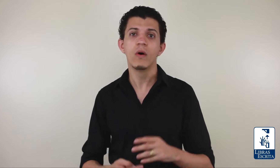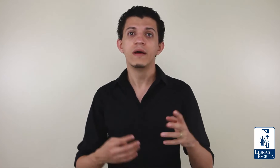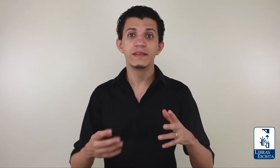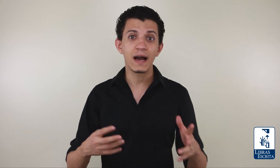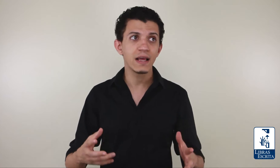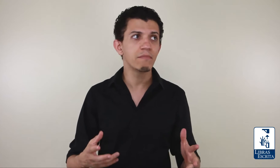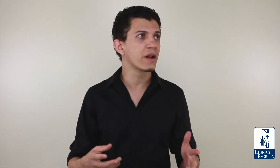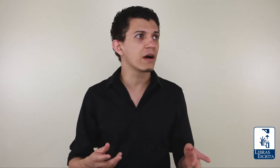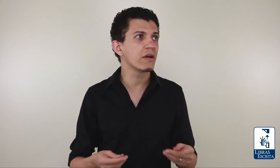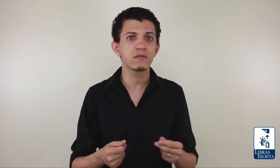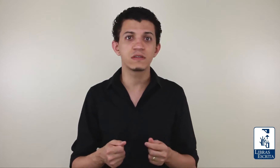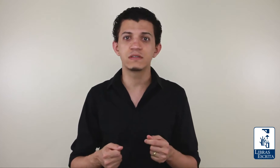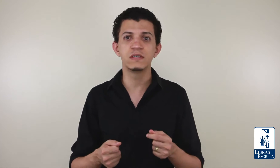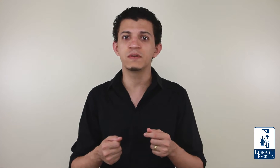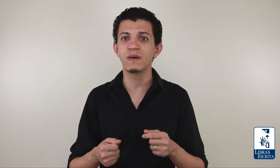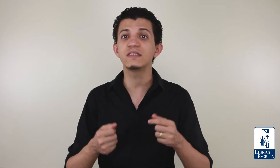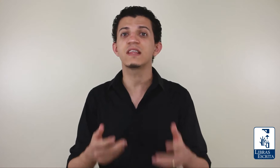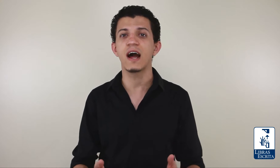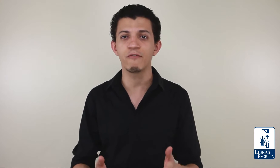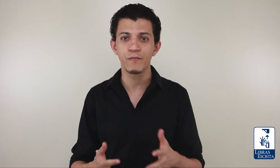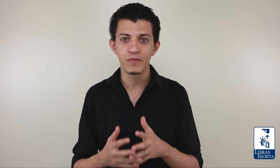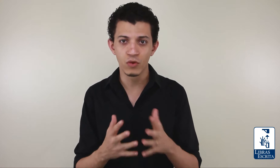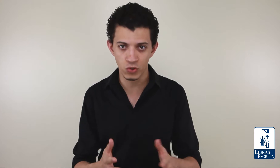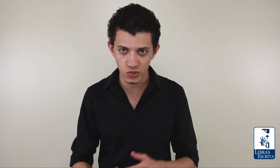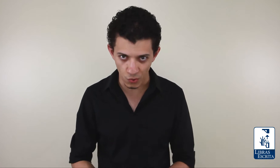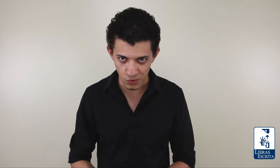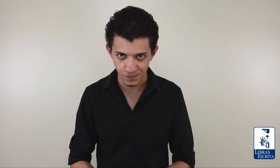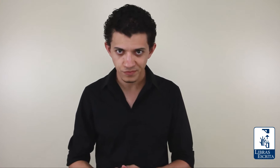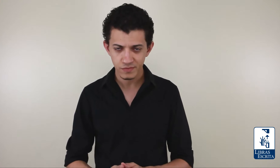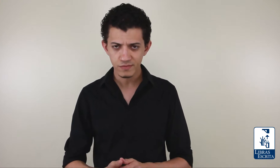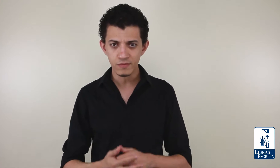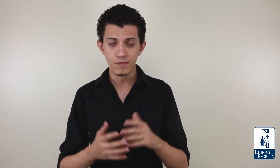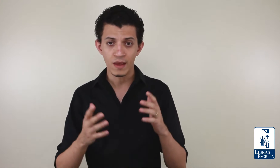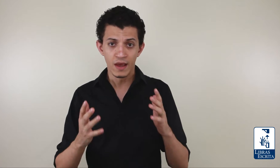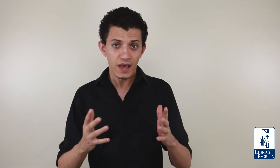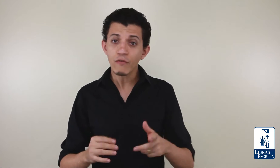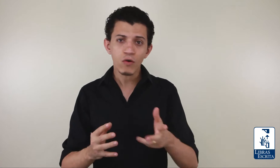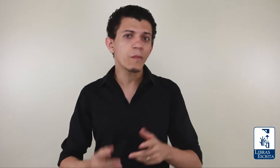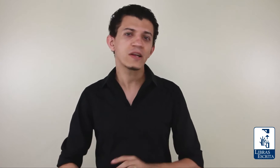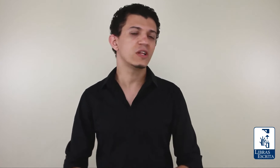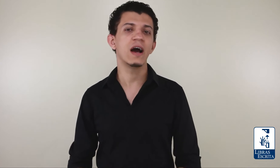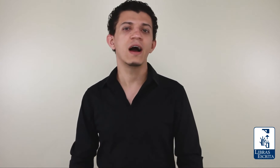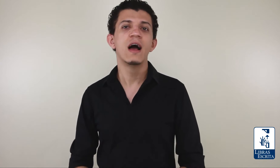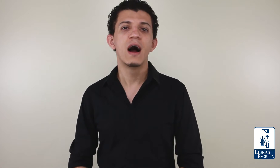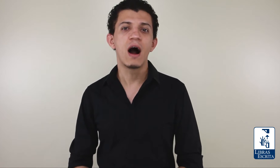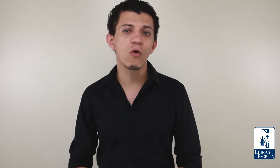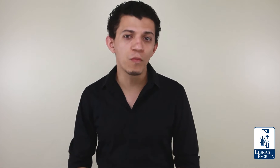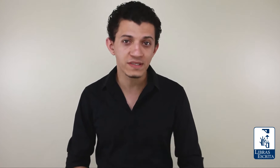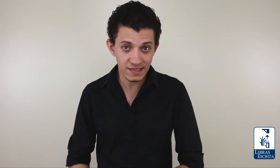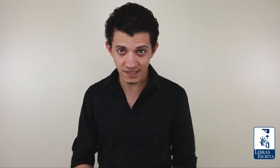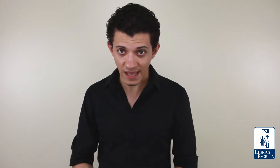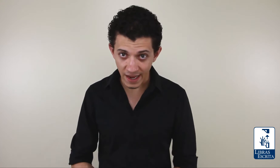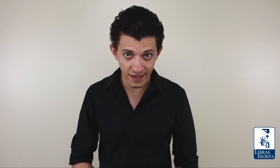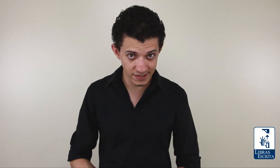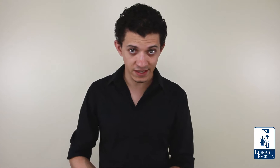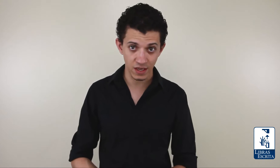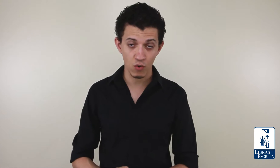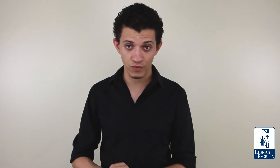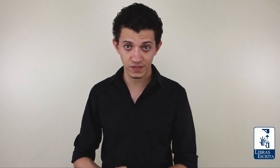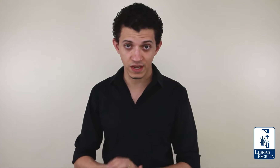dá aquele branco e eu simplesmente trago no discurso. Eu vou compartilhar algumas dessas técnicas aqui com você